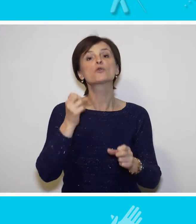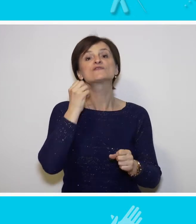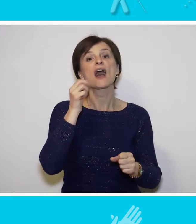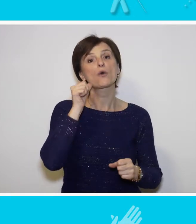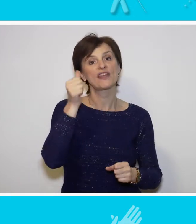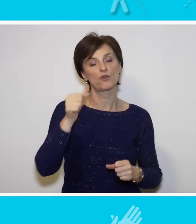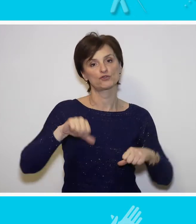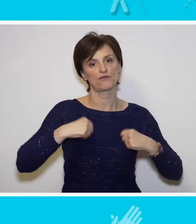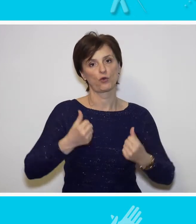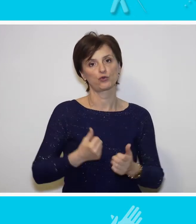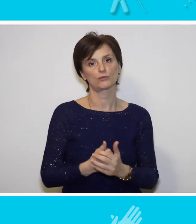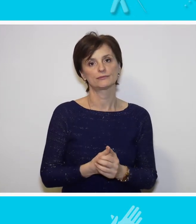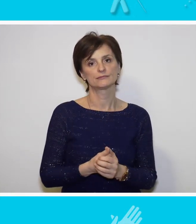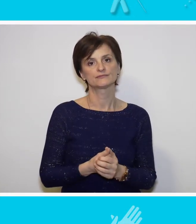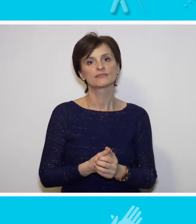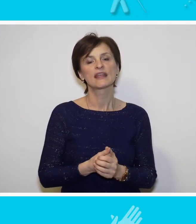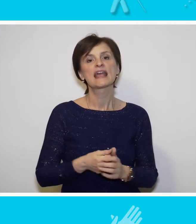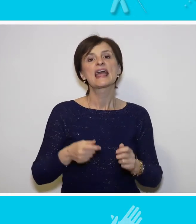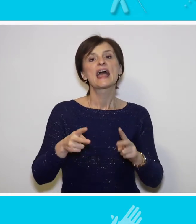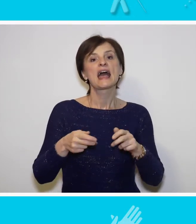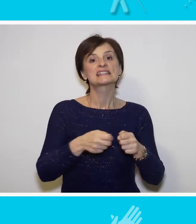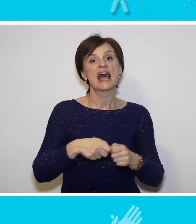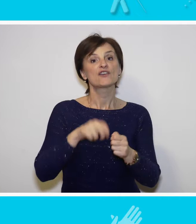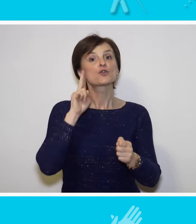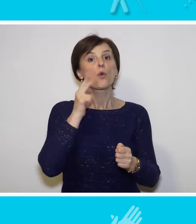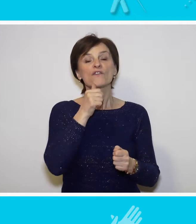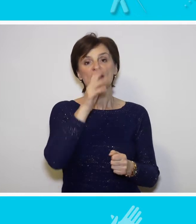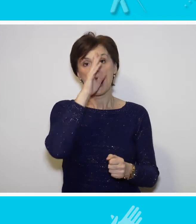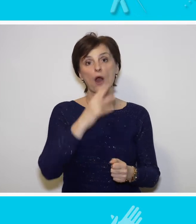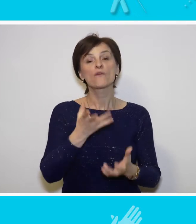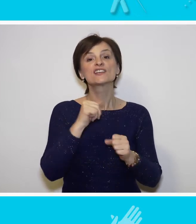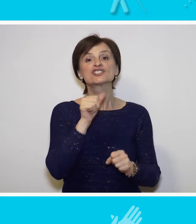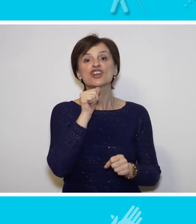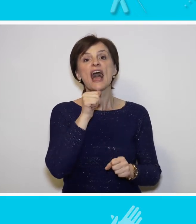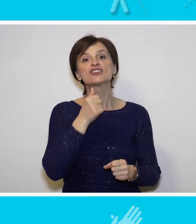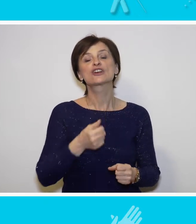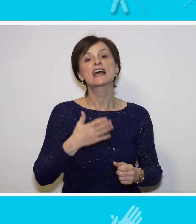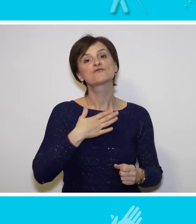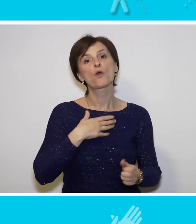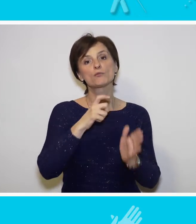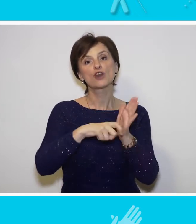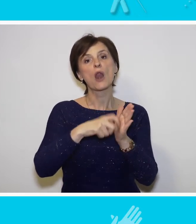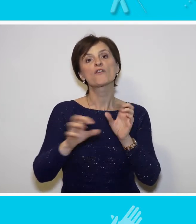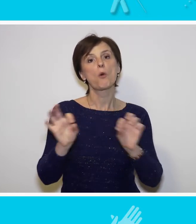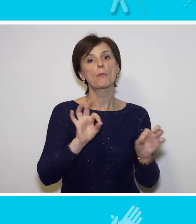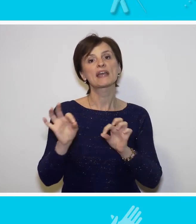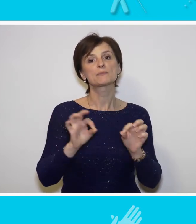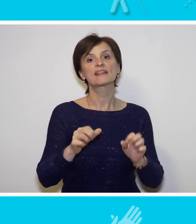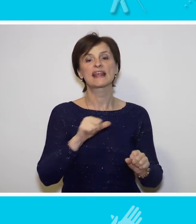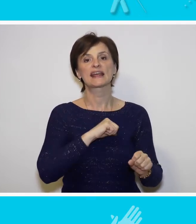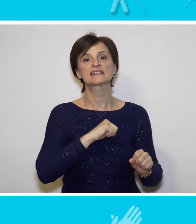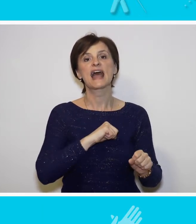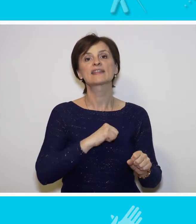svakodnevnom životu. Savez gluvih i nagluvih iz Čačka trudi se da svojim članovima obezbedi